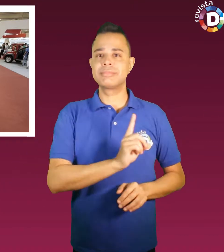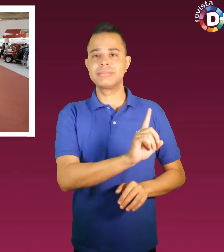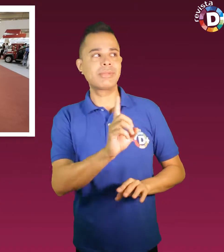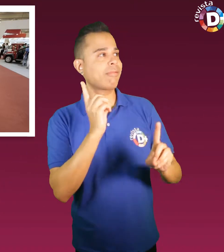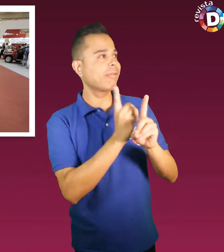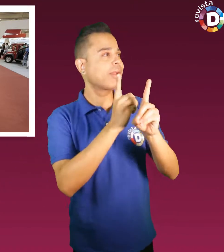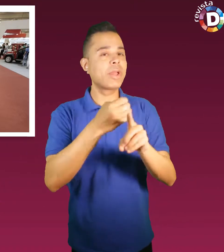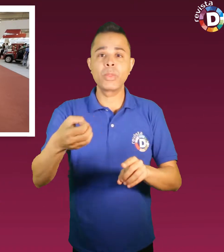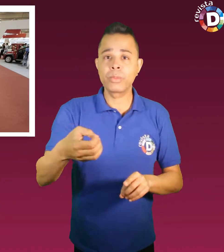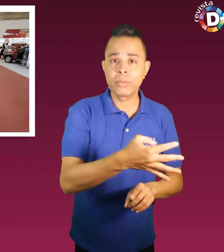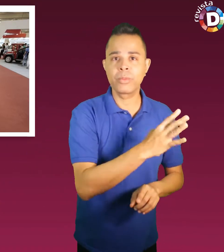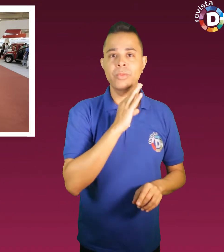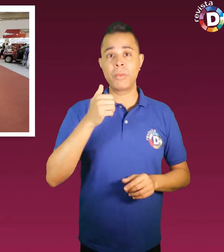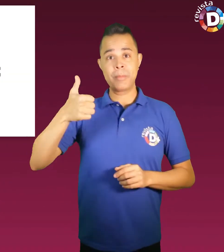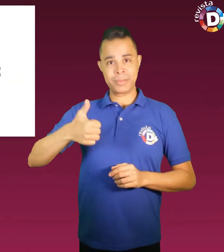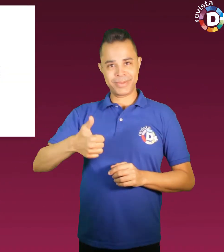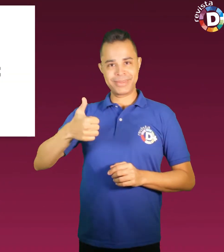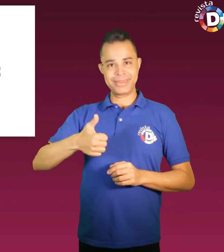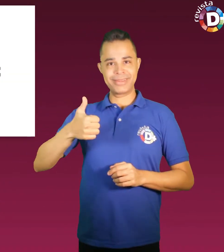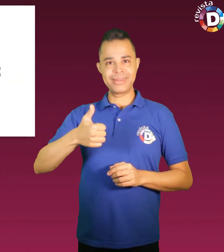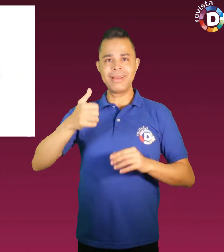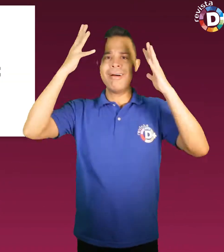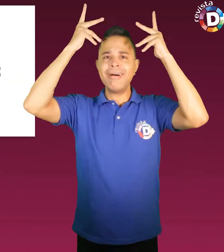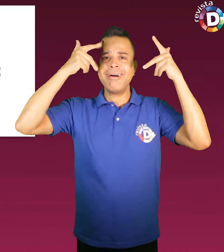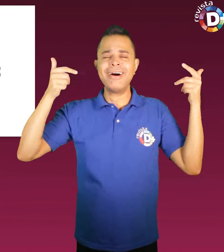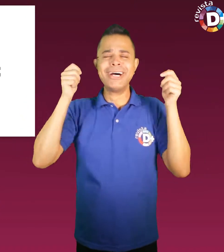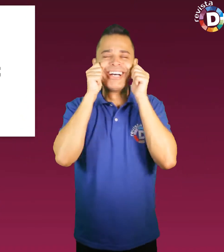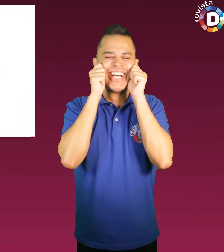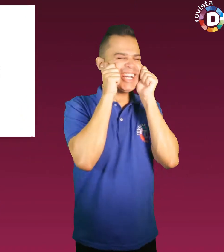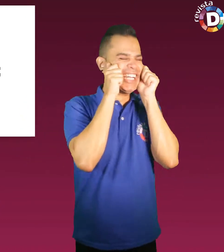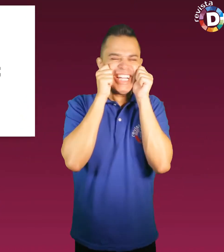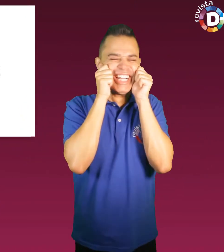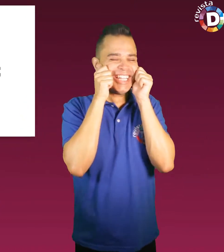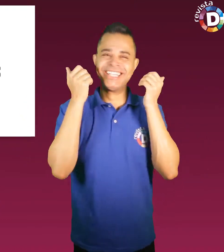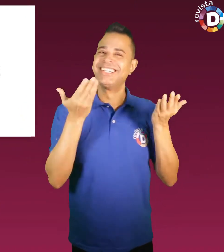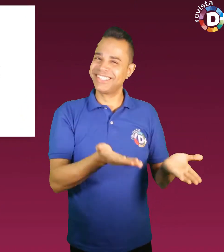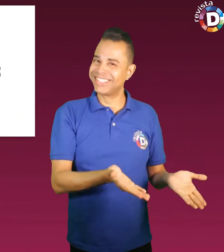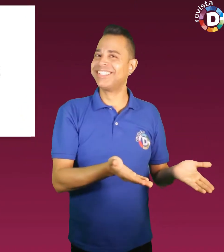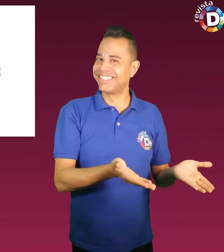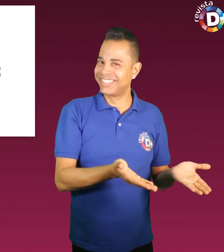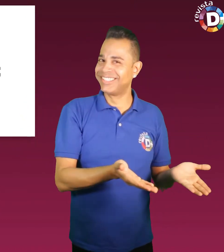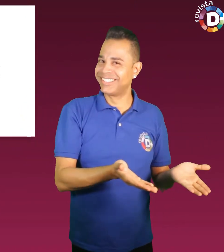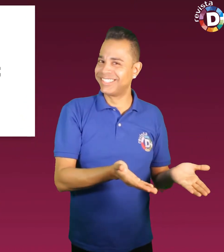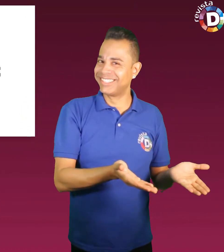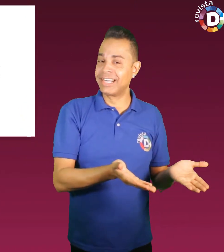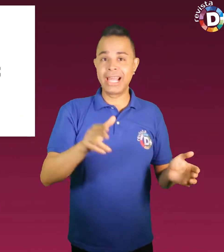conhecer. Primeiro, bichinhos fofíssimos. Na área de